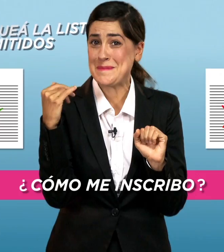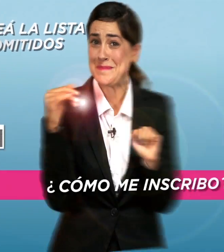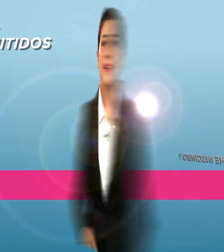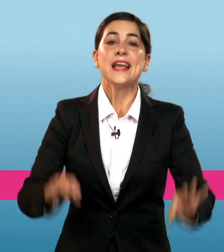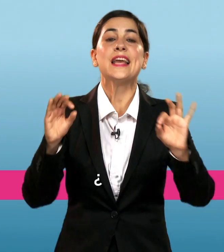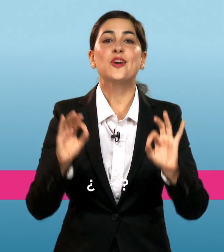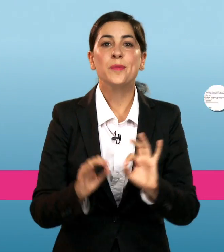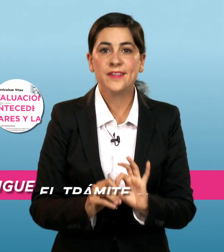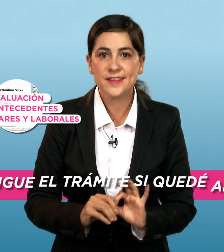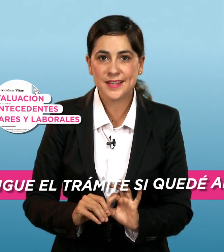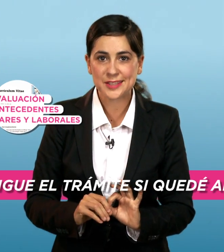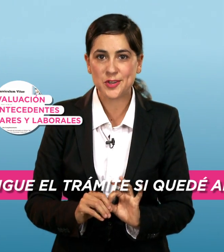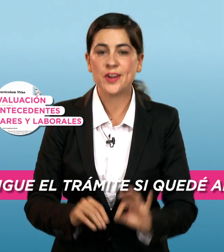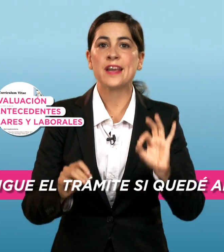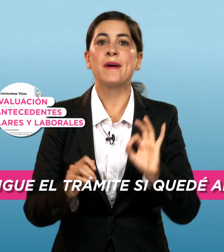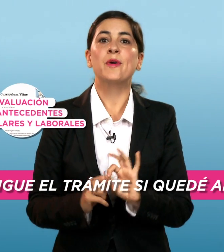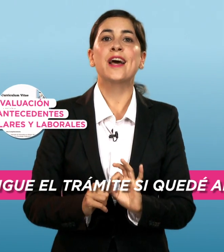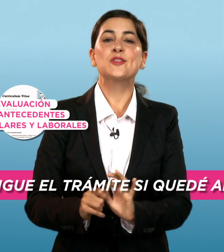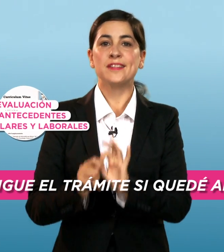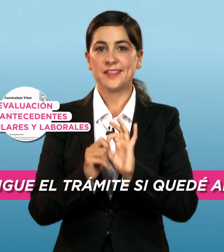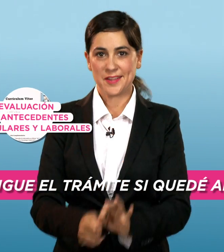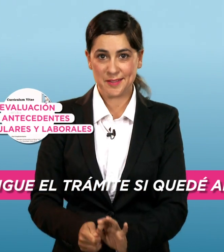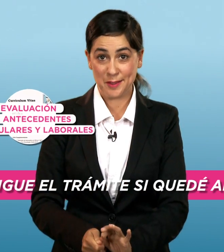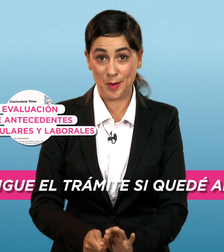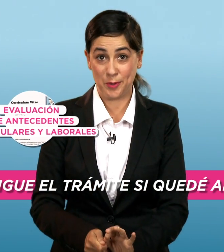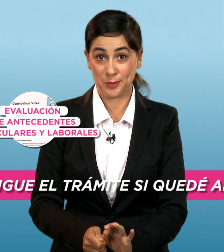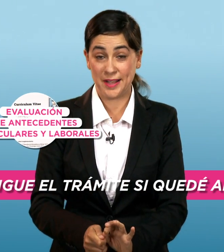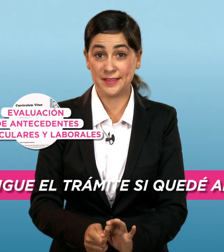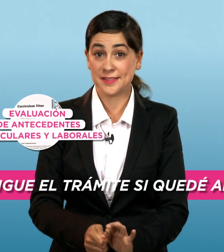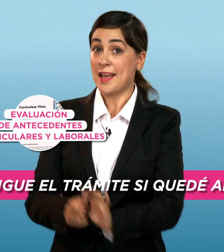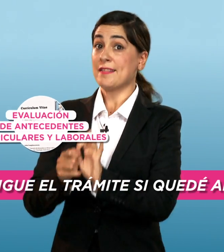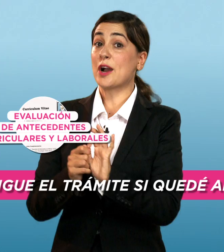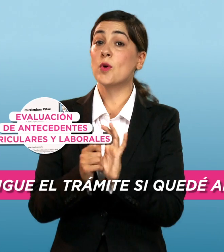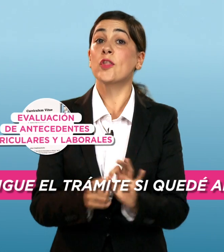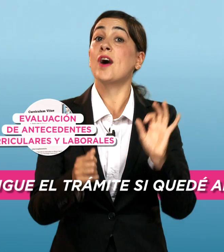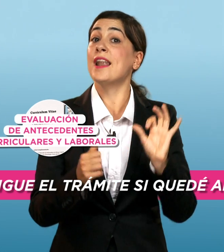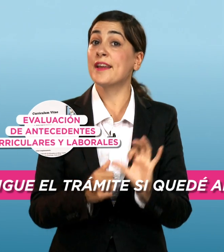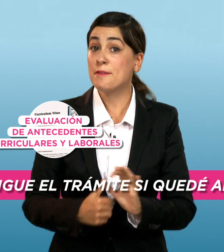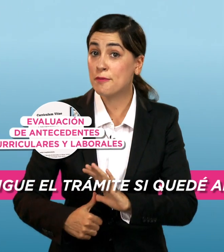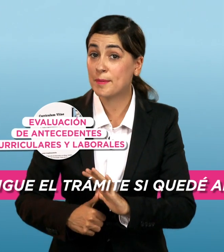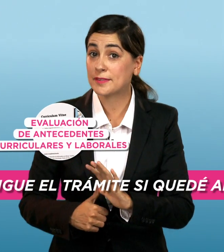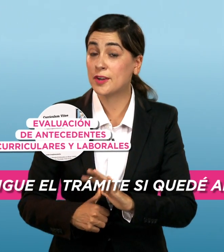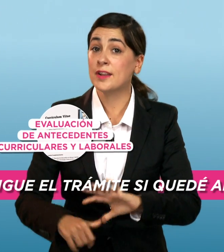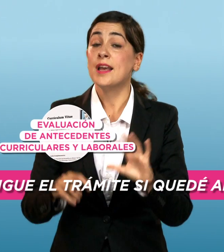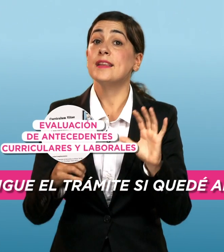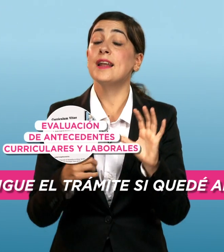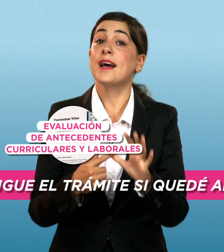El comité de selección evaluará los antecedentes de los postulantes de acuerdo a la información y a la